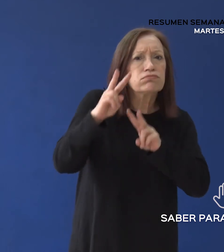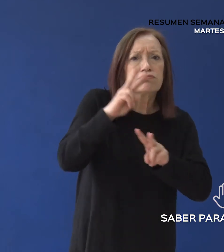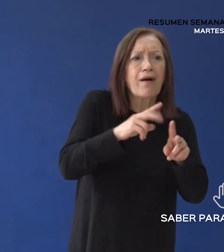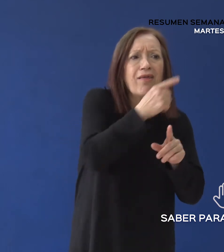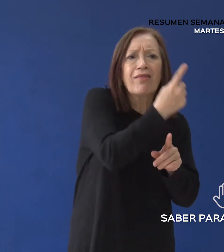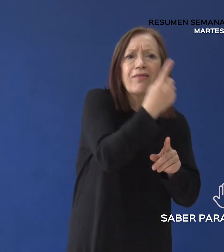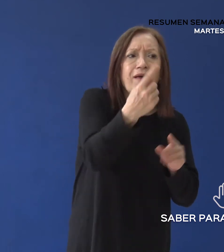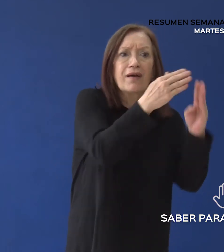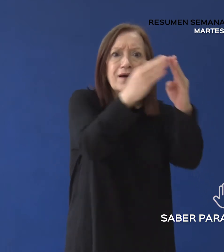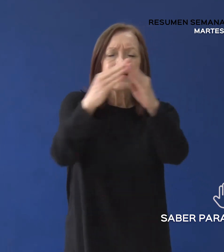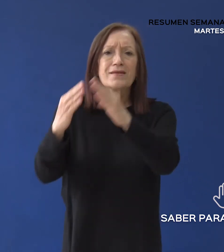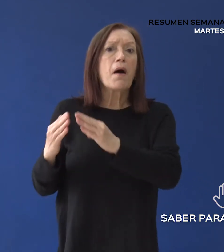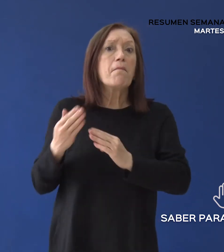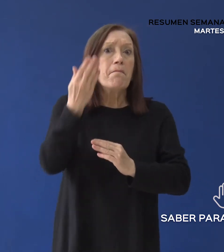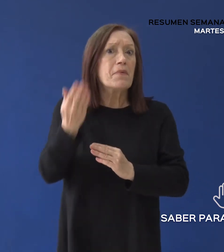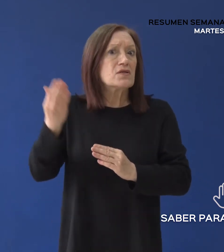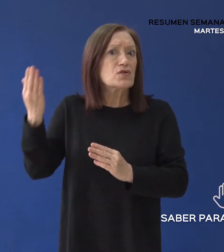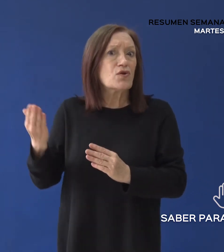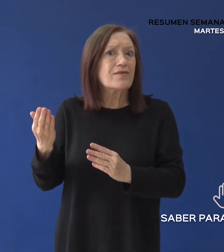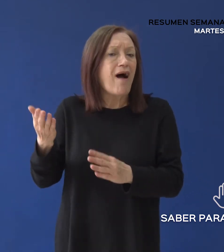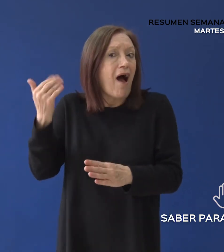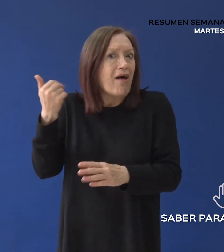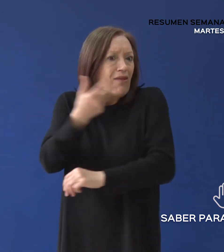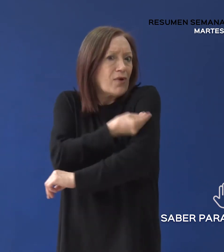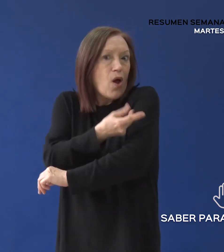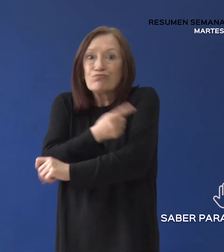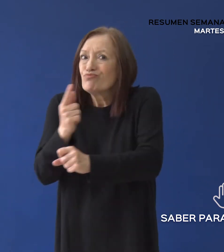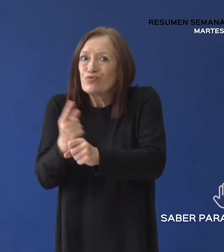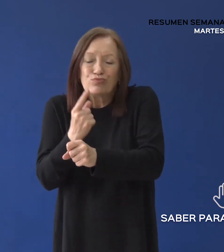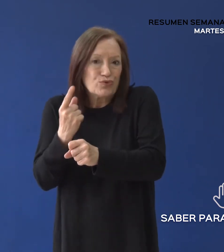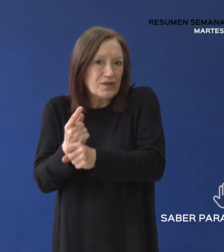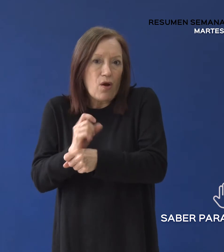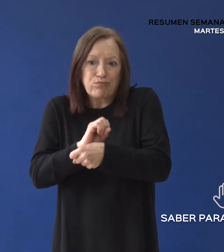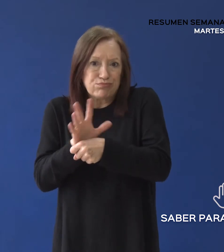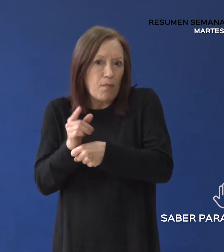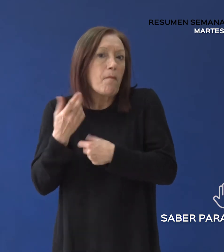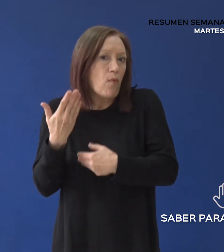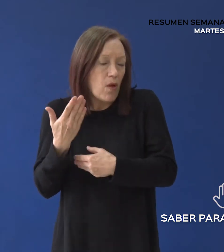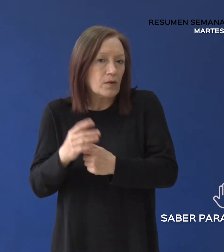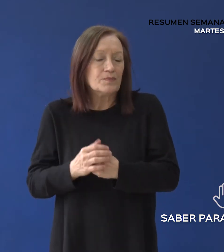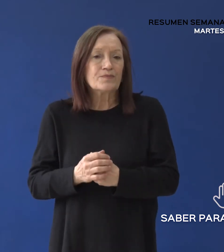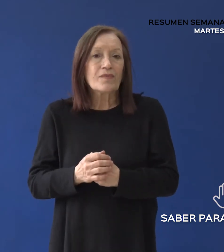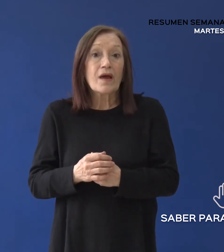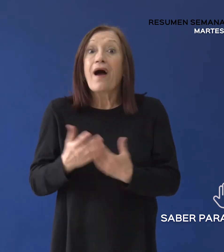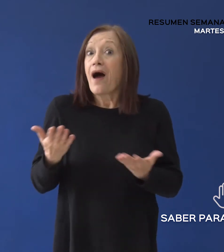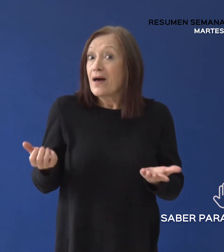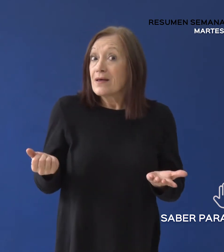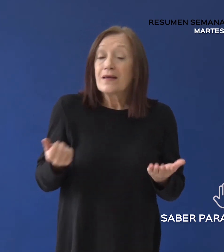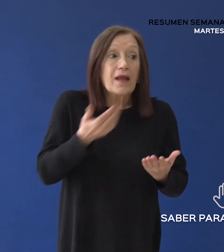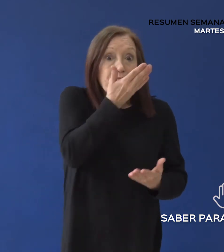puerta de personas que no han recibido la vacuna contra el COVID-19 para facilitar el acceso al proceso